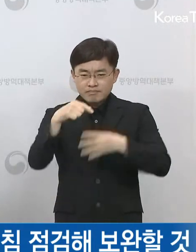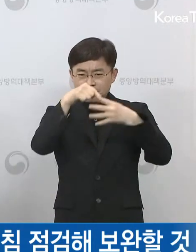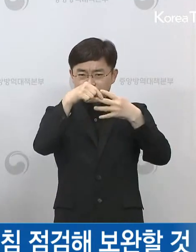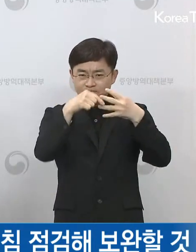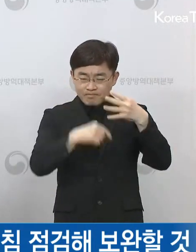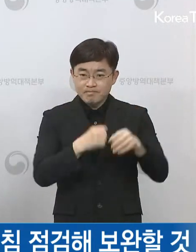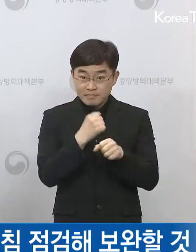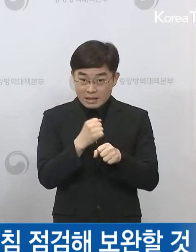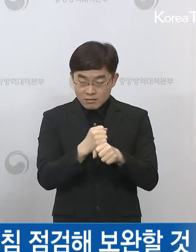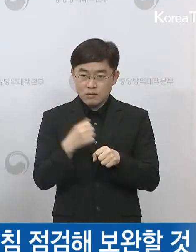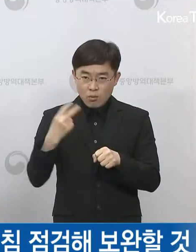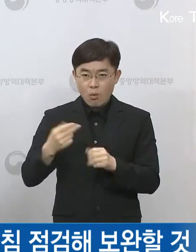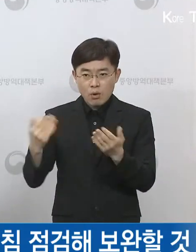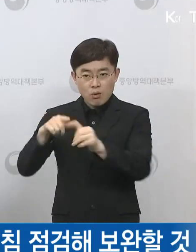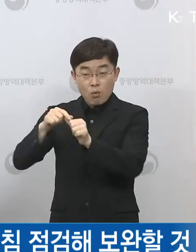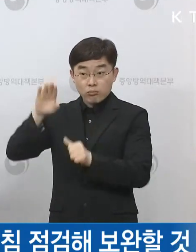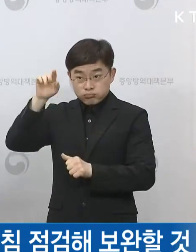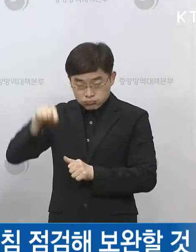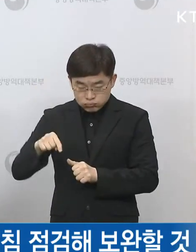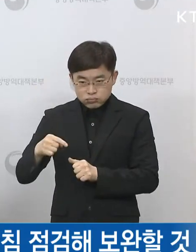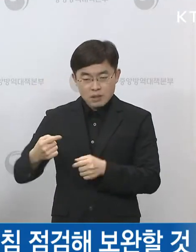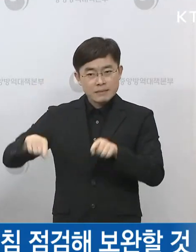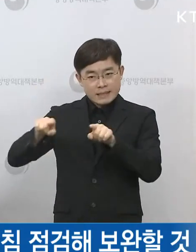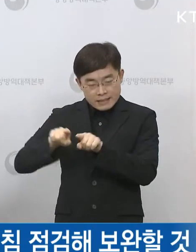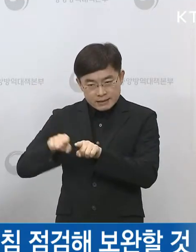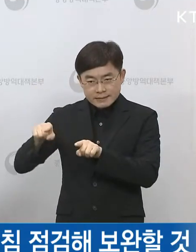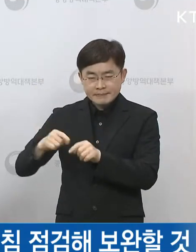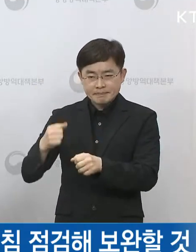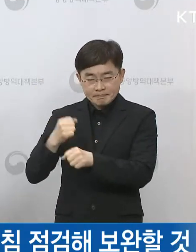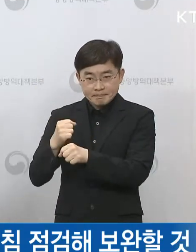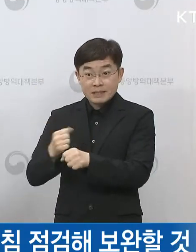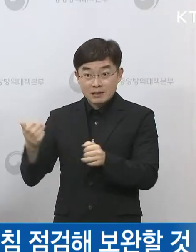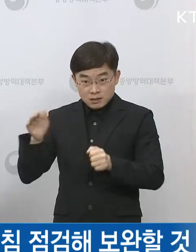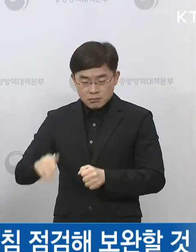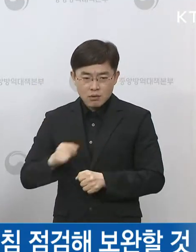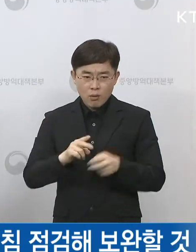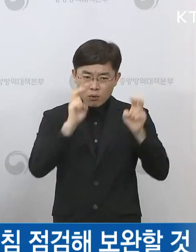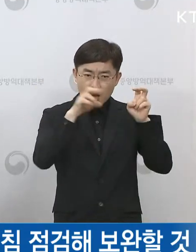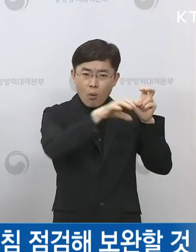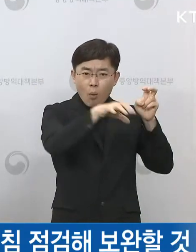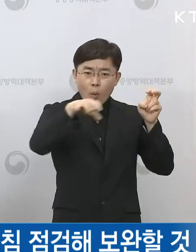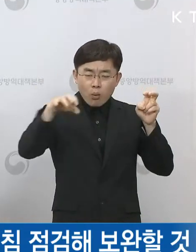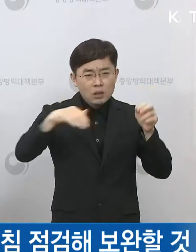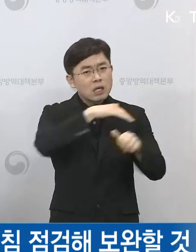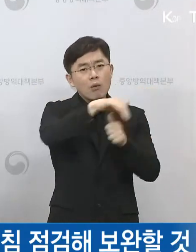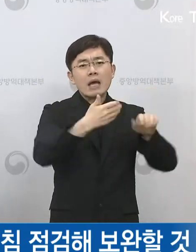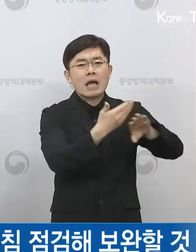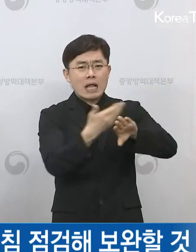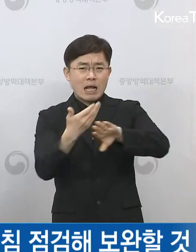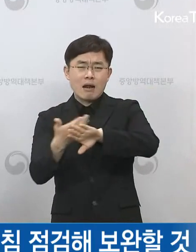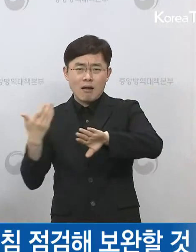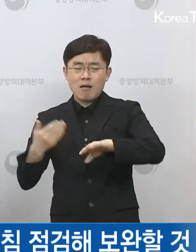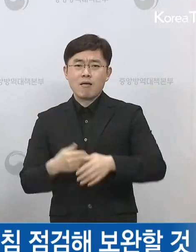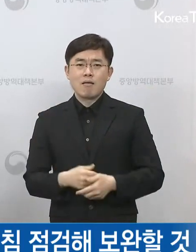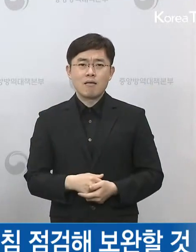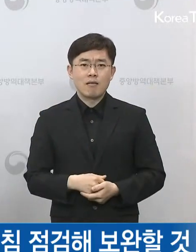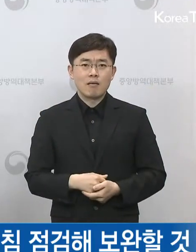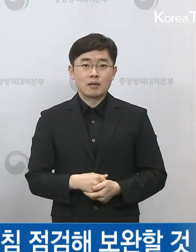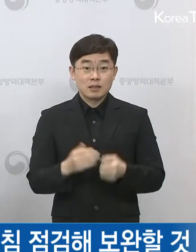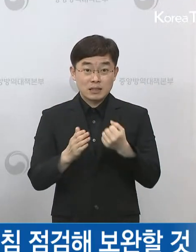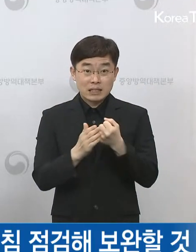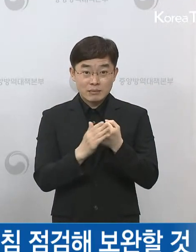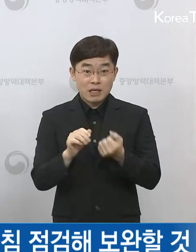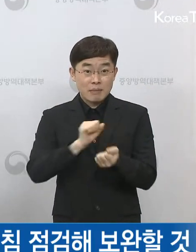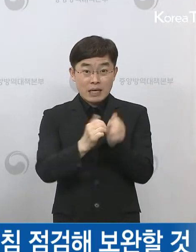그거는 직장의 상황에 따라서 적용해야 되는 범위들이 되게 다를 거라고 생각을 합니다. 그래서 방역 관리자 또는